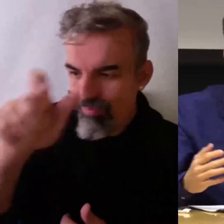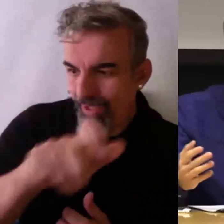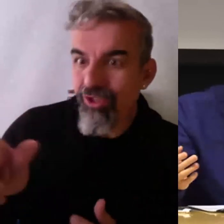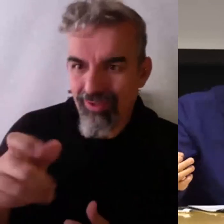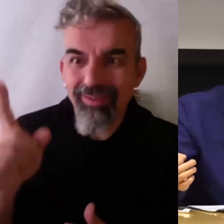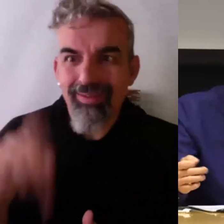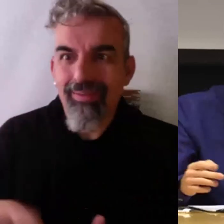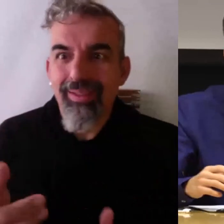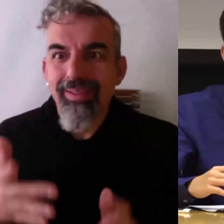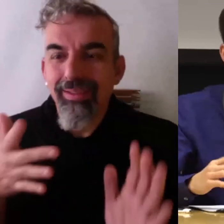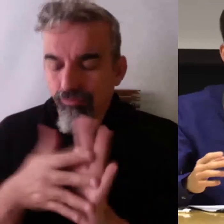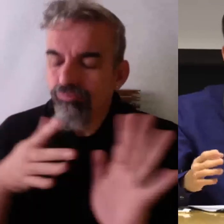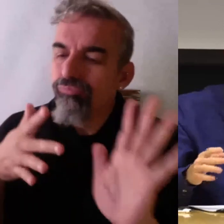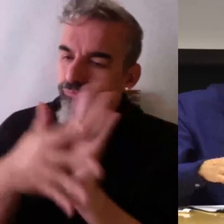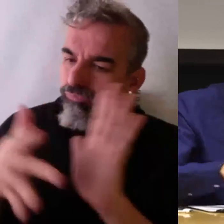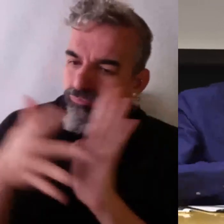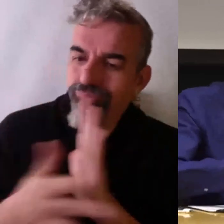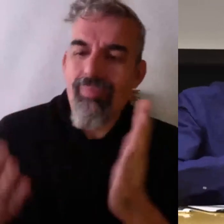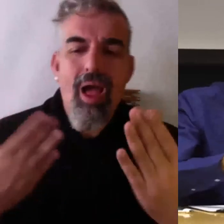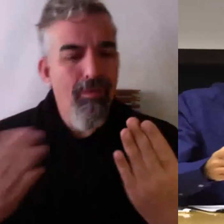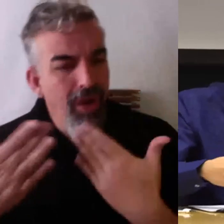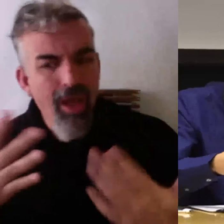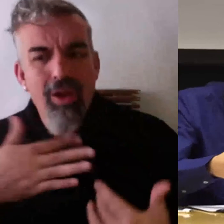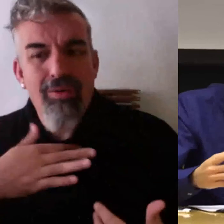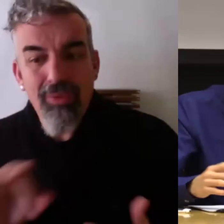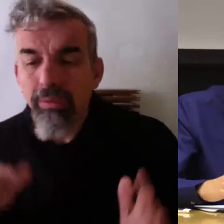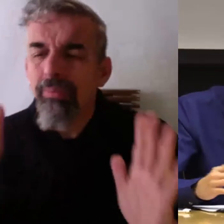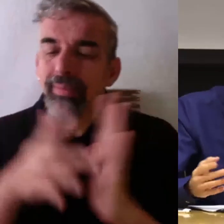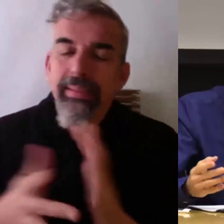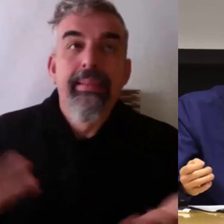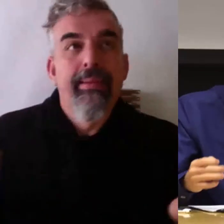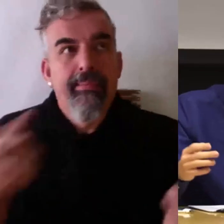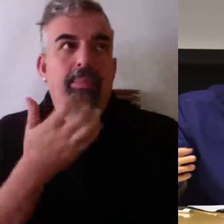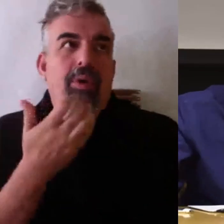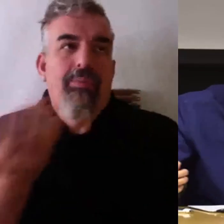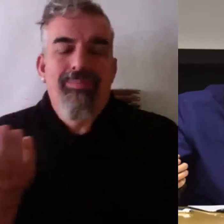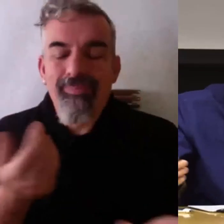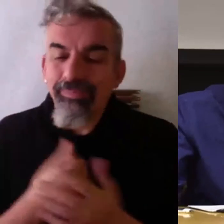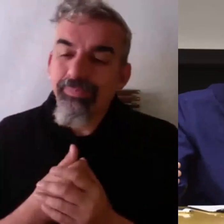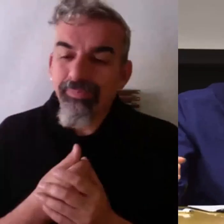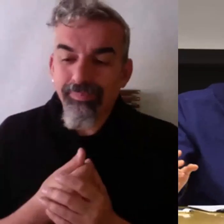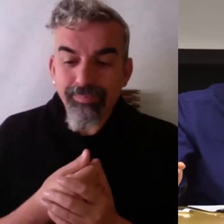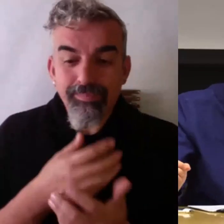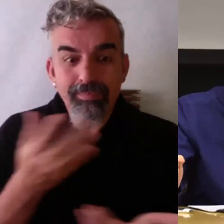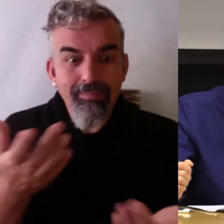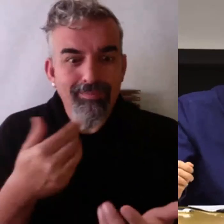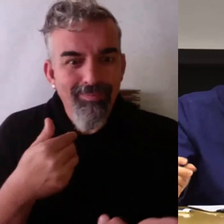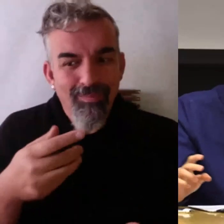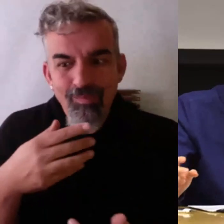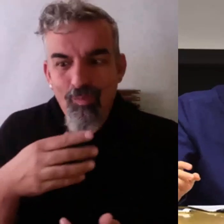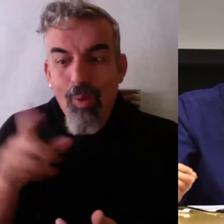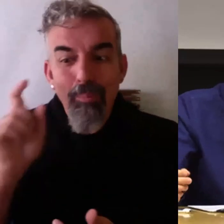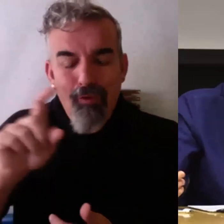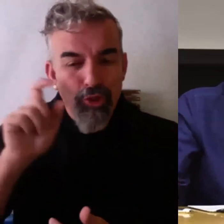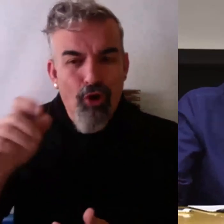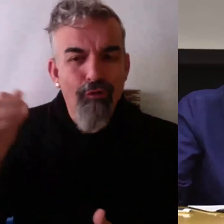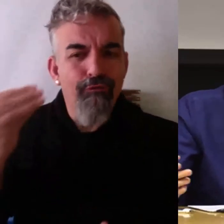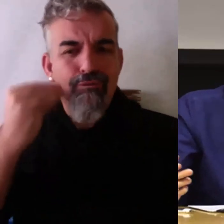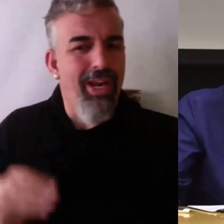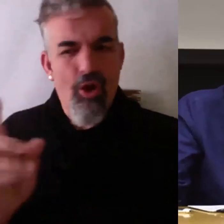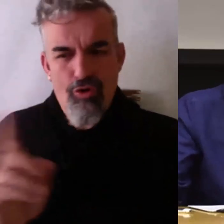Nos podéis explicar cosas. Oye, que entendemos. Entendemos más de lo que parece. Entonces,